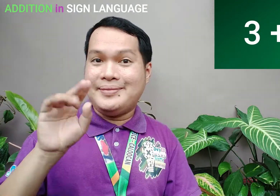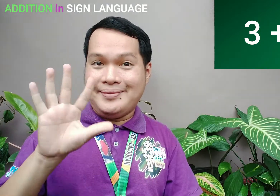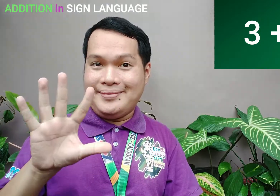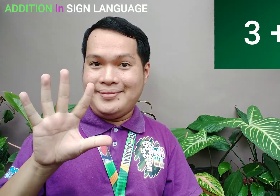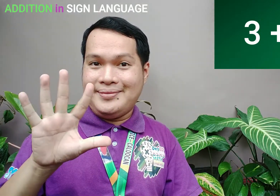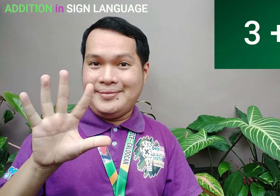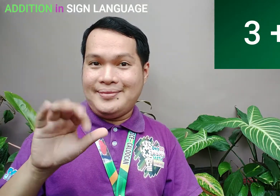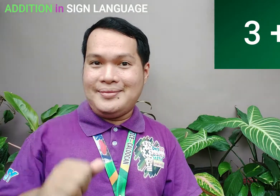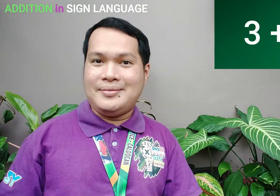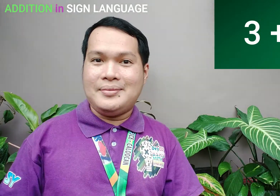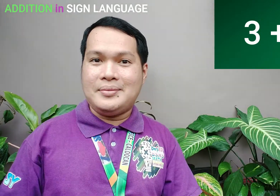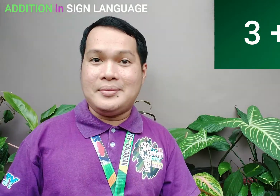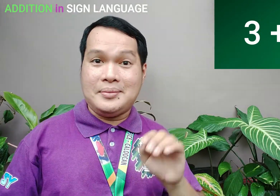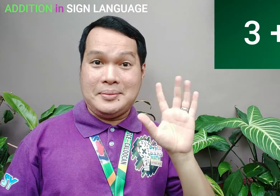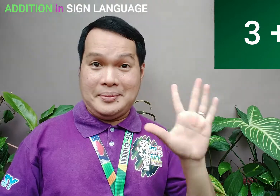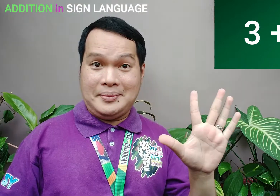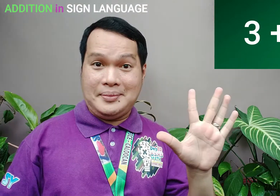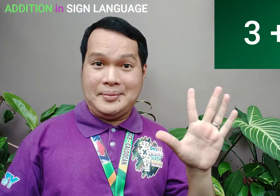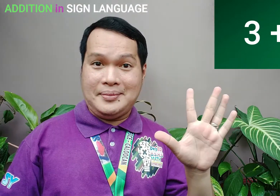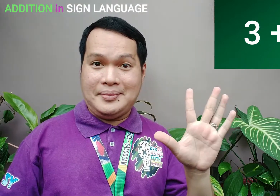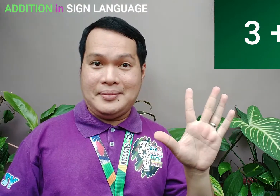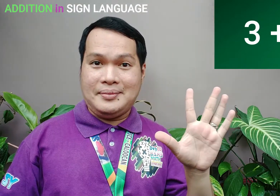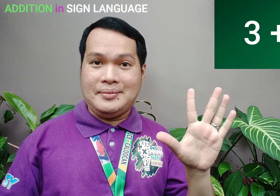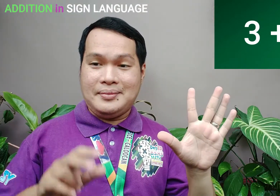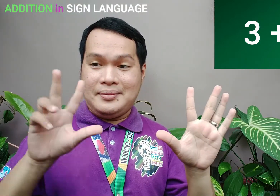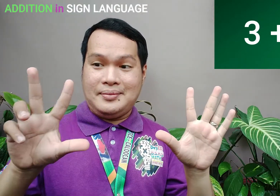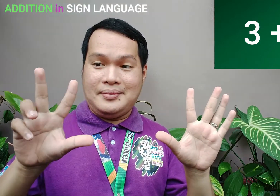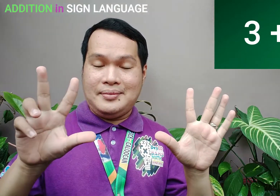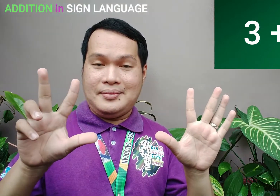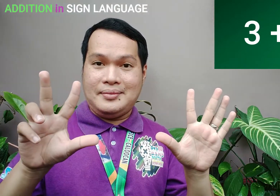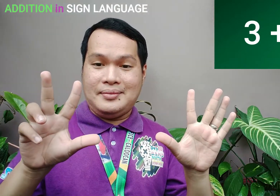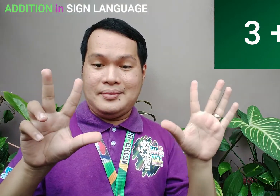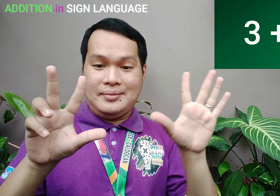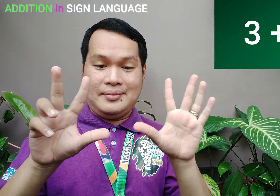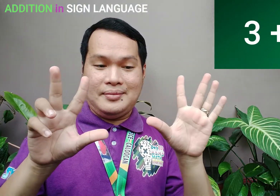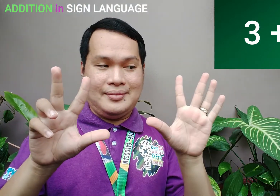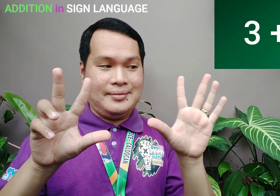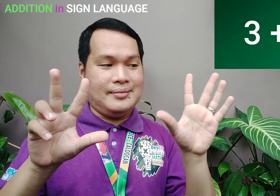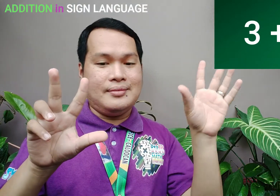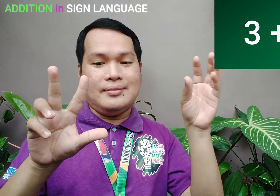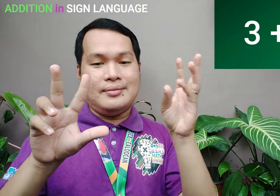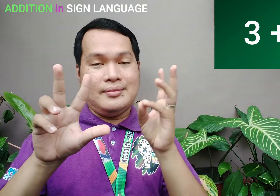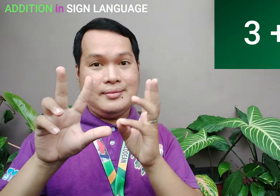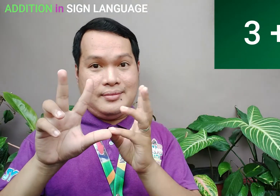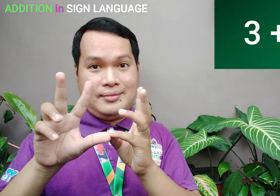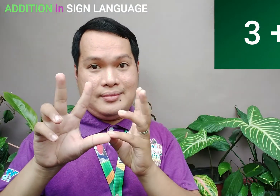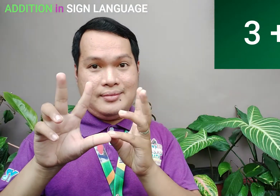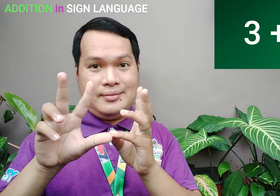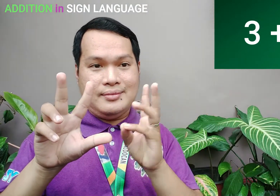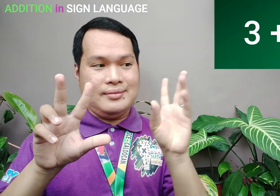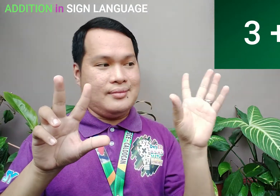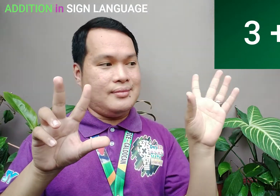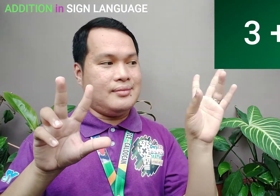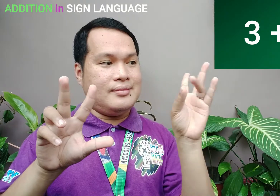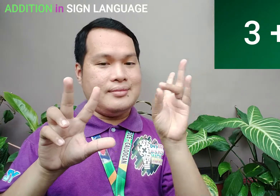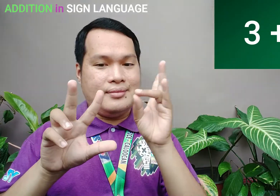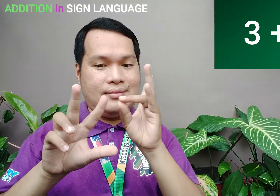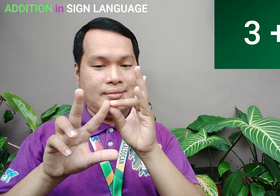number Which is 5 5 plus 3 Next to 5 is 6